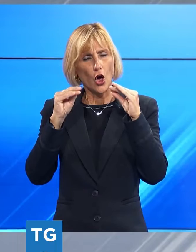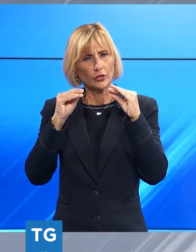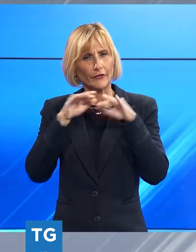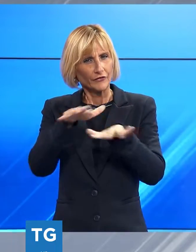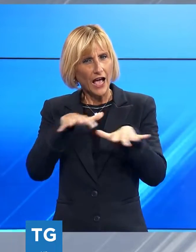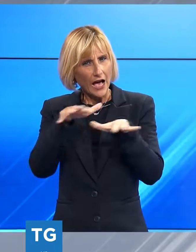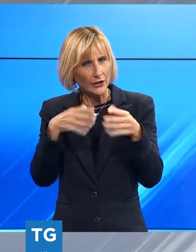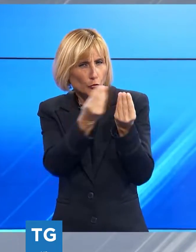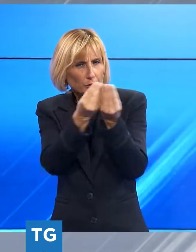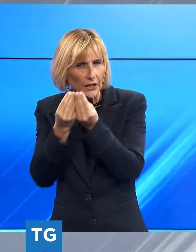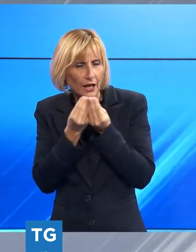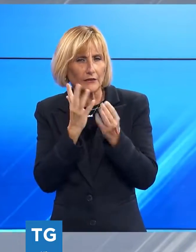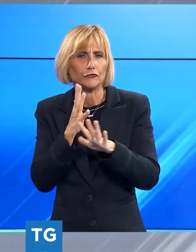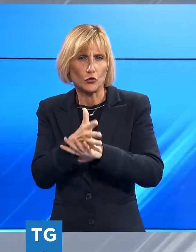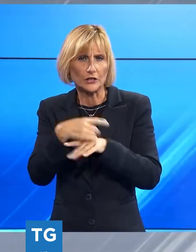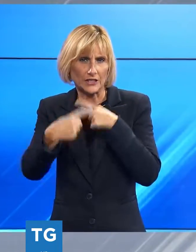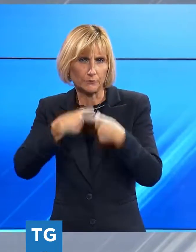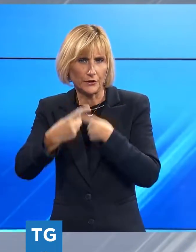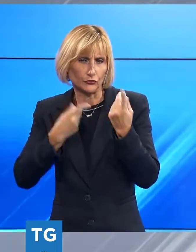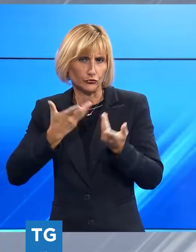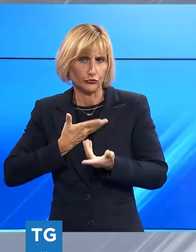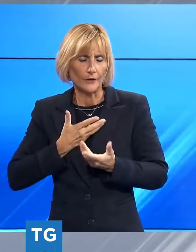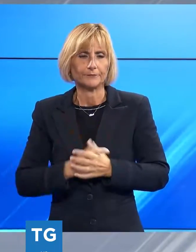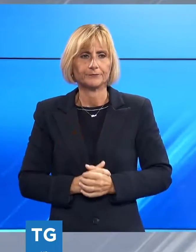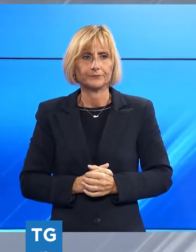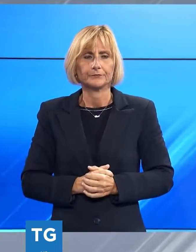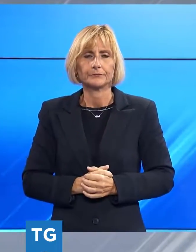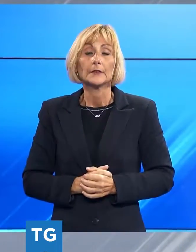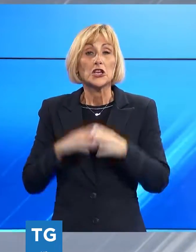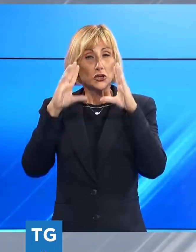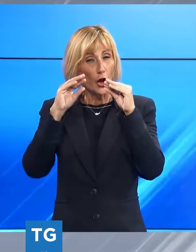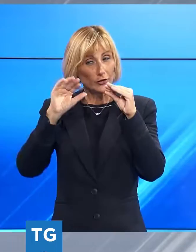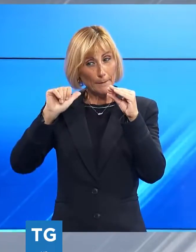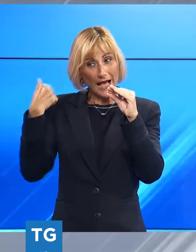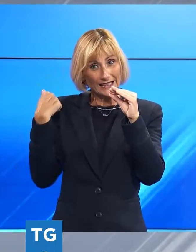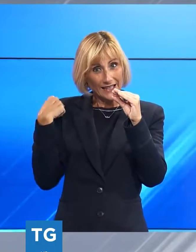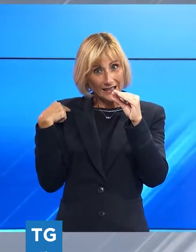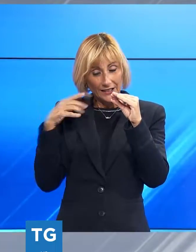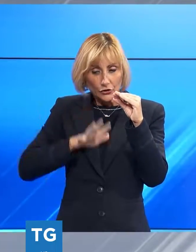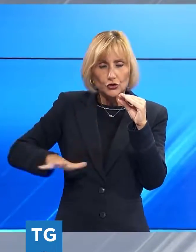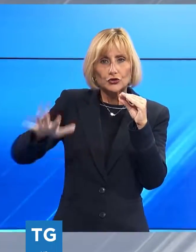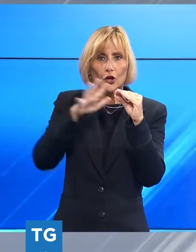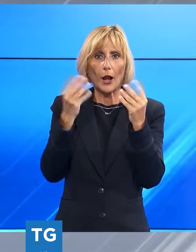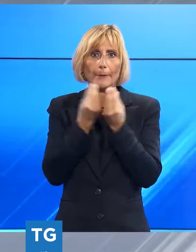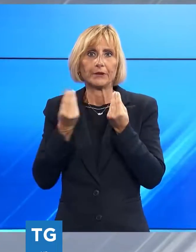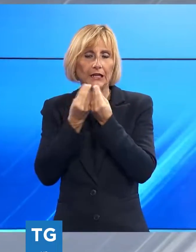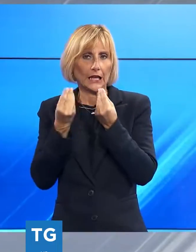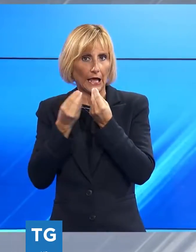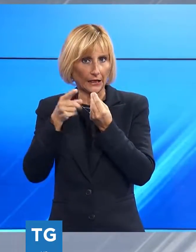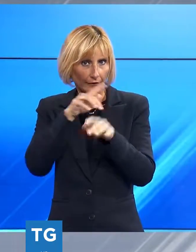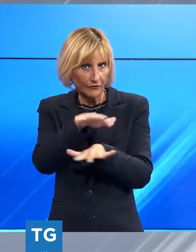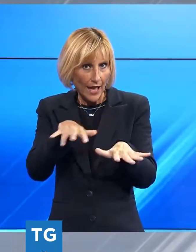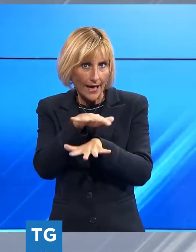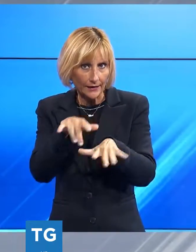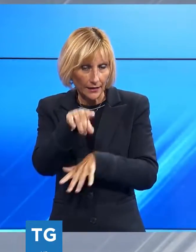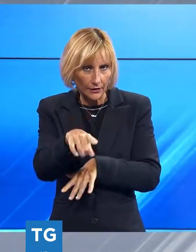di Viareggio. Un violento episodio si è verificato nella nottata di martedì nella zona della pineta di Ponente e sulla dinamica,